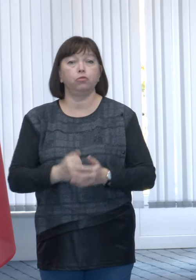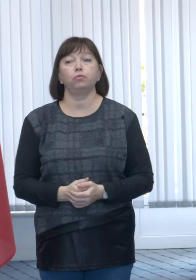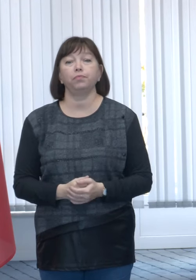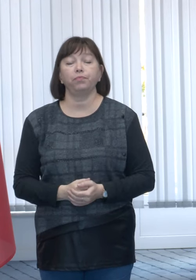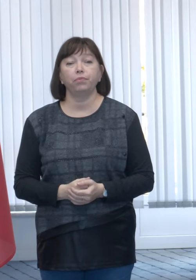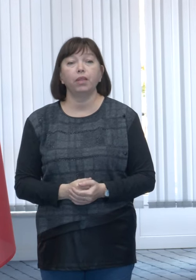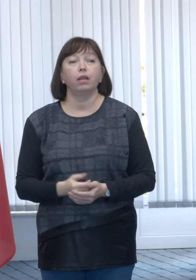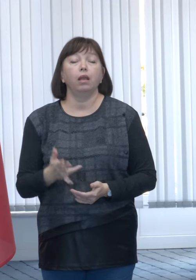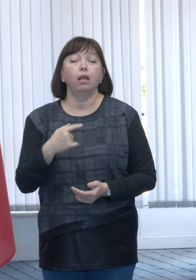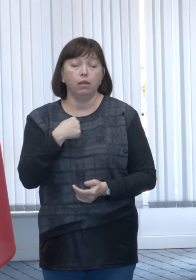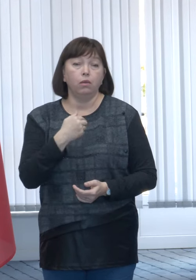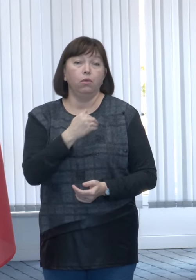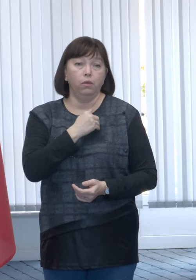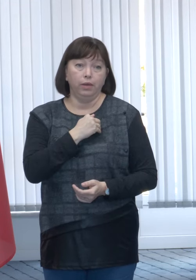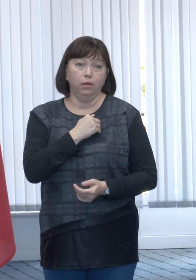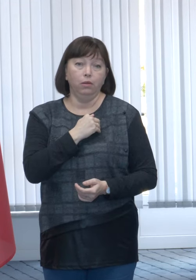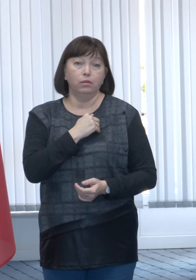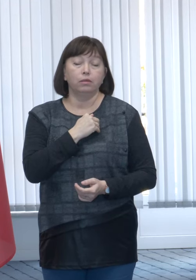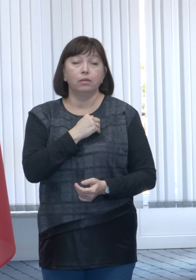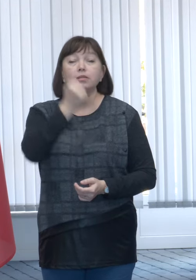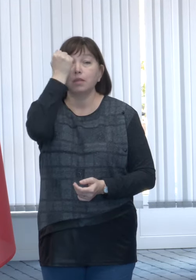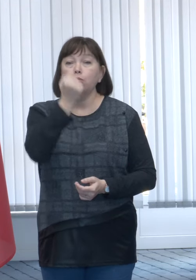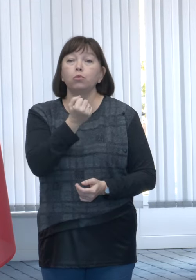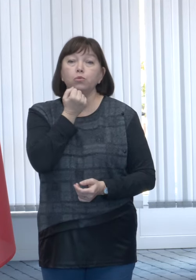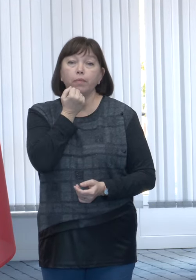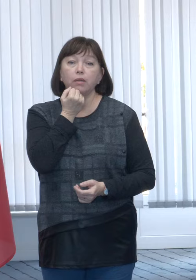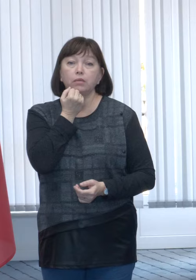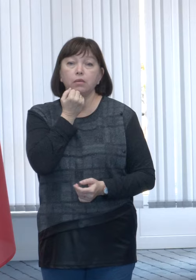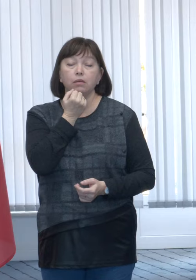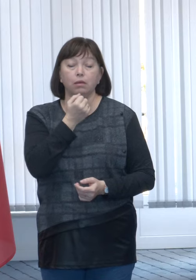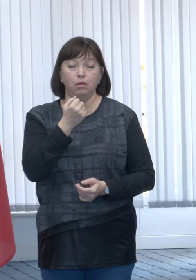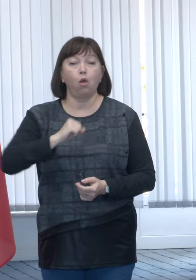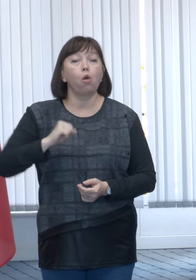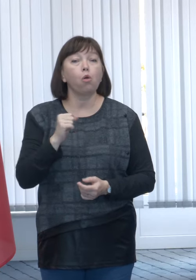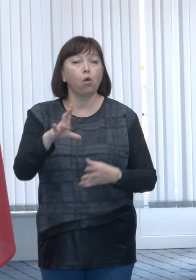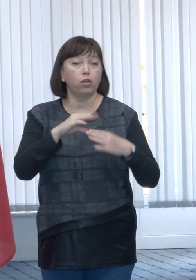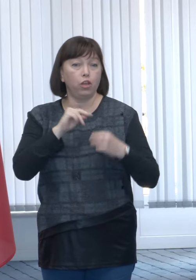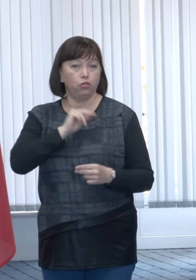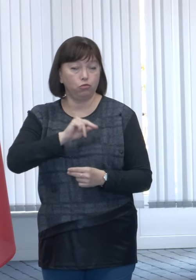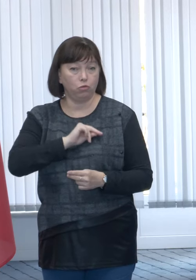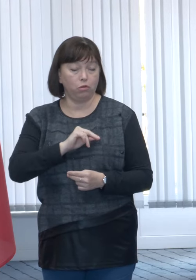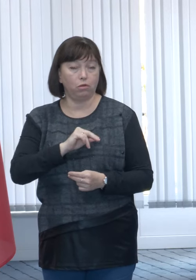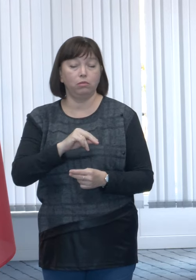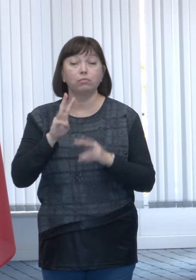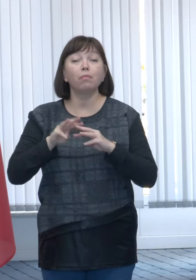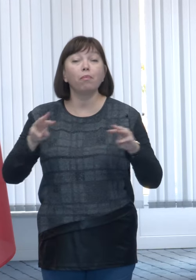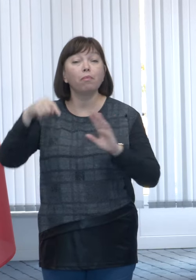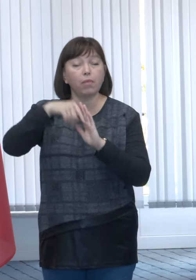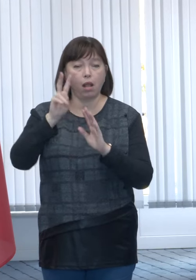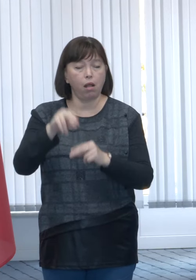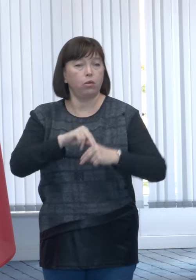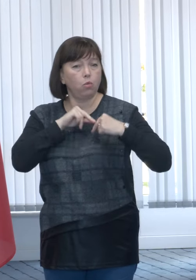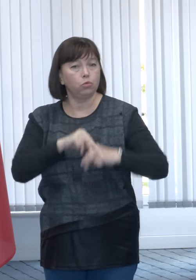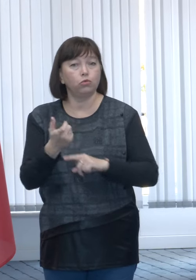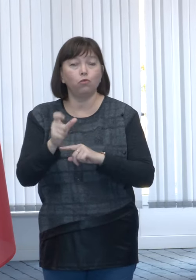Eu vreau să mulțumesc colegilor mei de la minister care au muncit